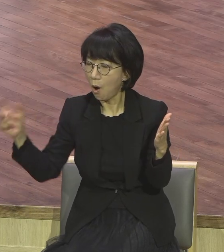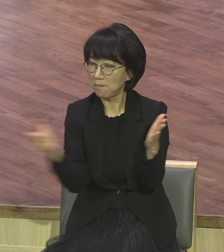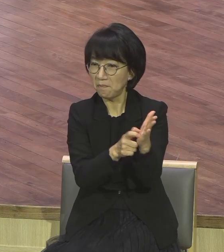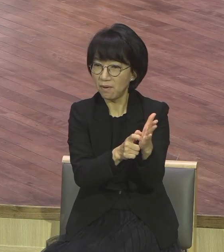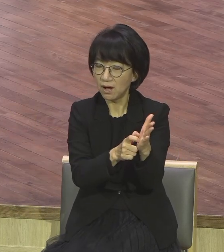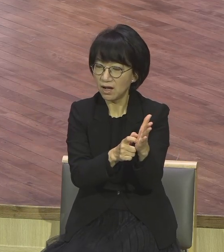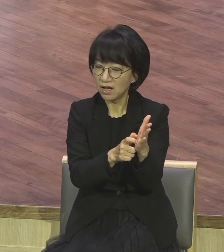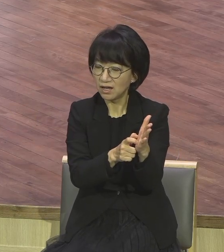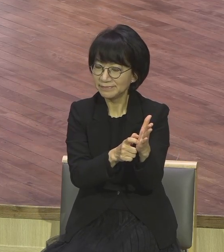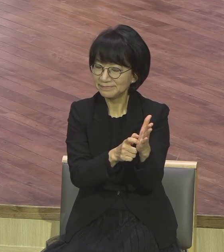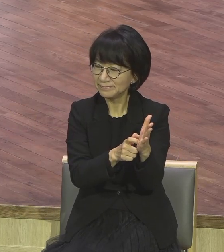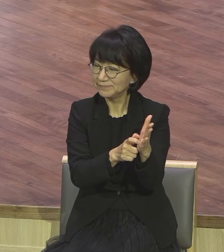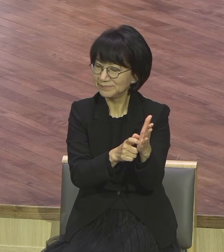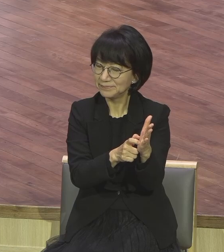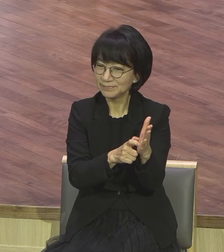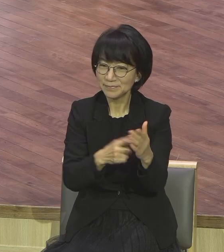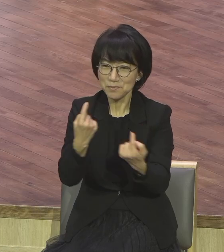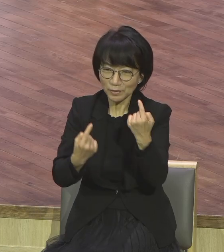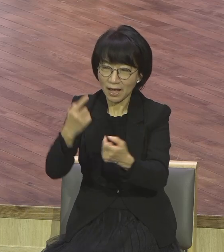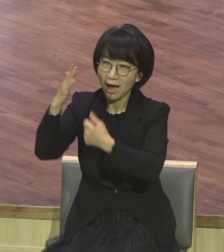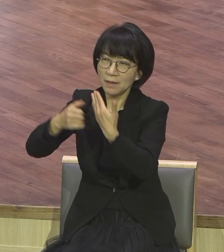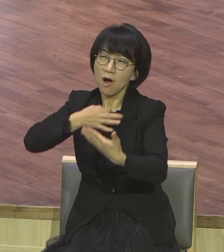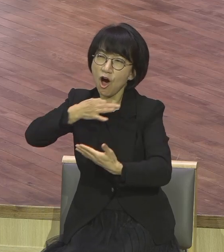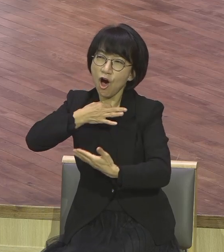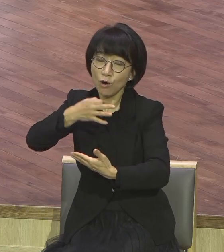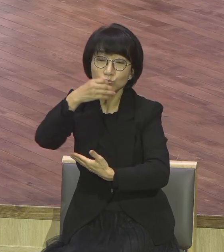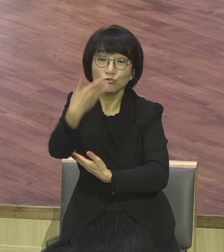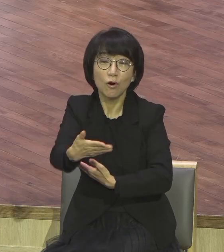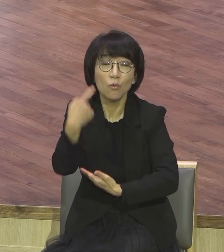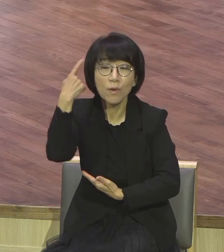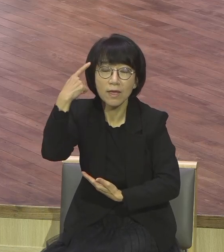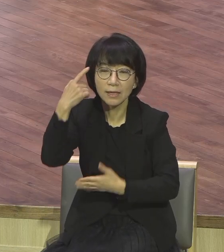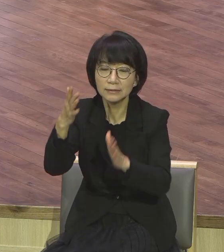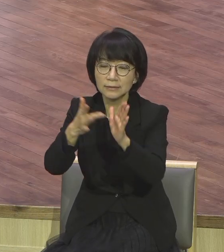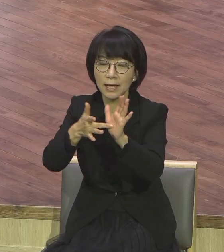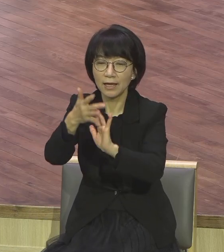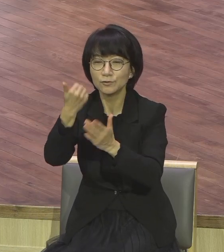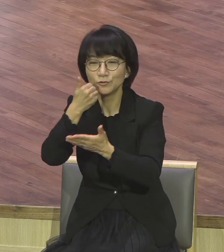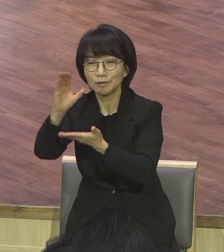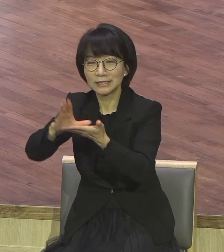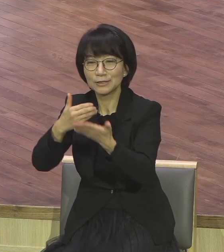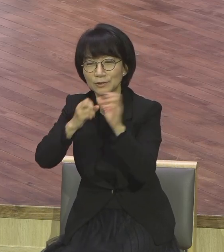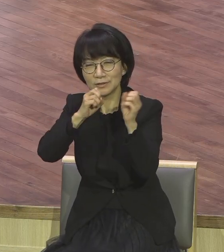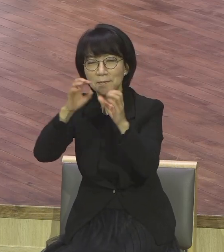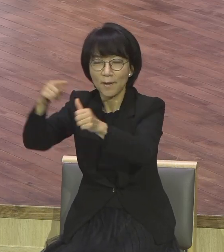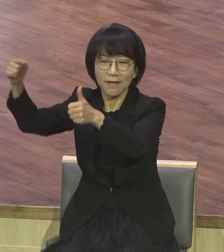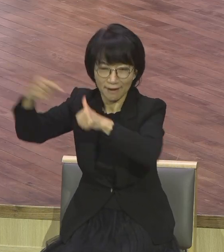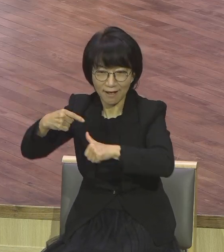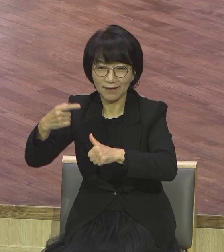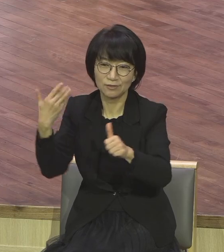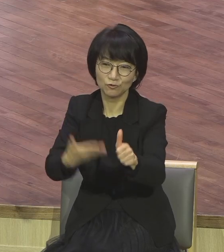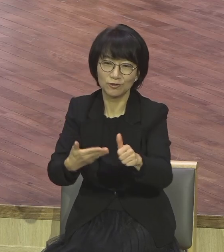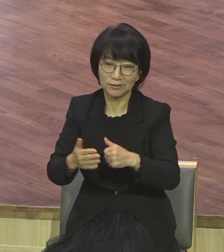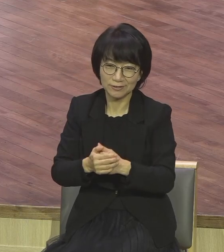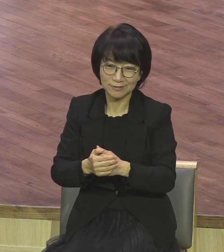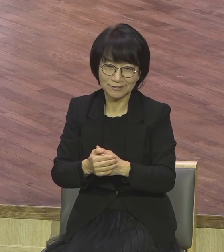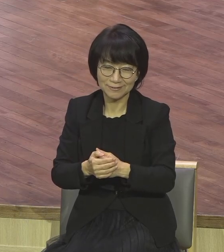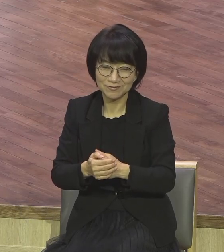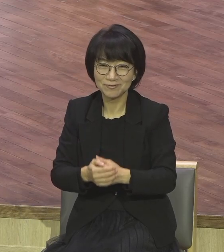그러니까 그 좋은 기회 때 말이에요 그 좋은 기회 때 그 노방에서 복음을 증가했습니다 저는